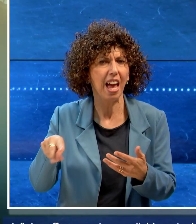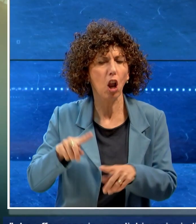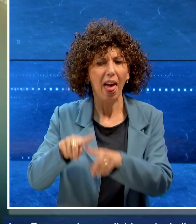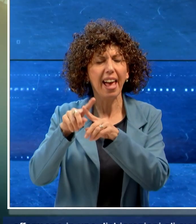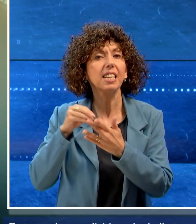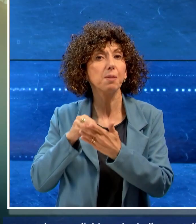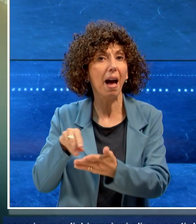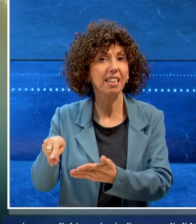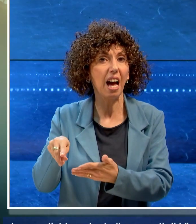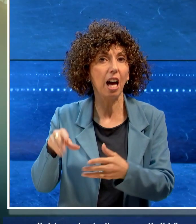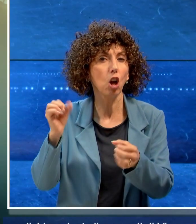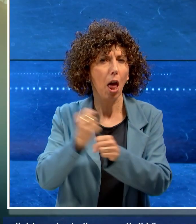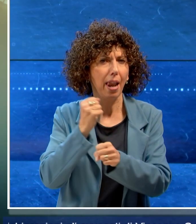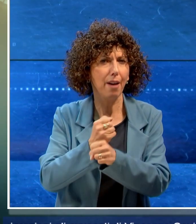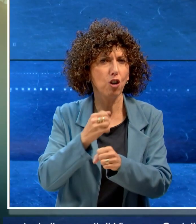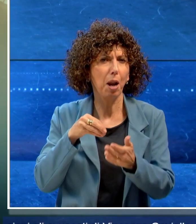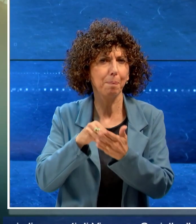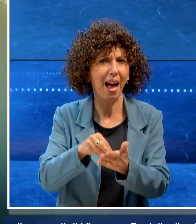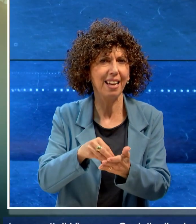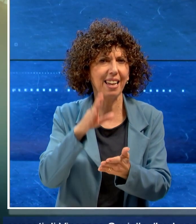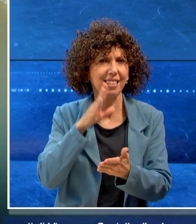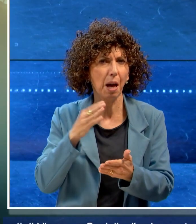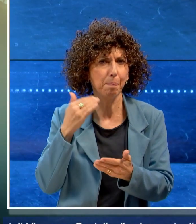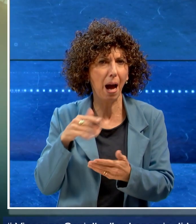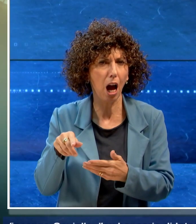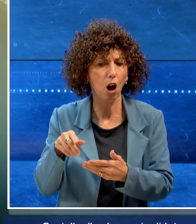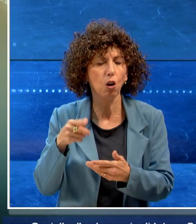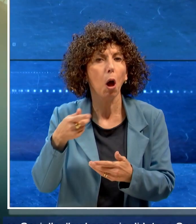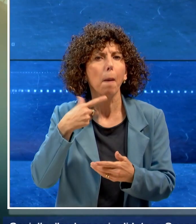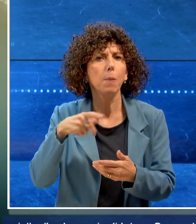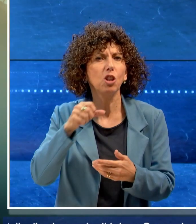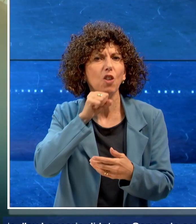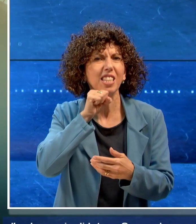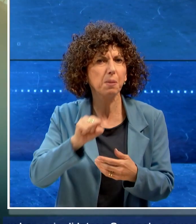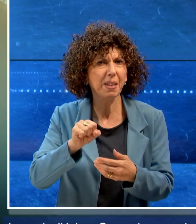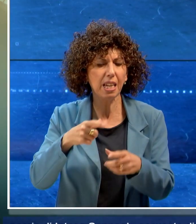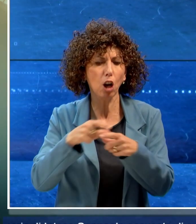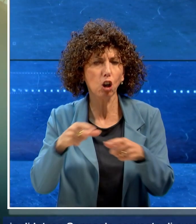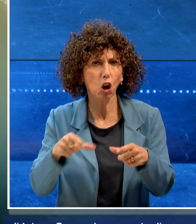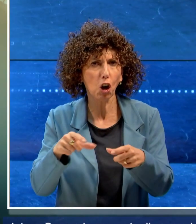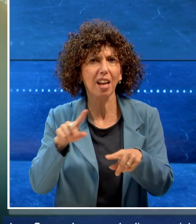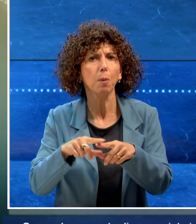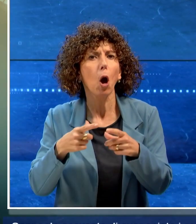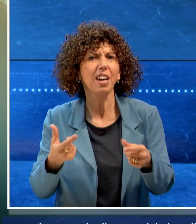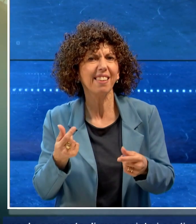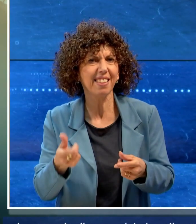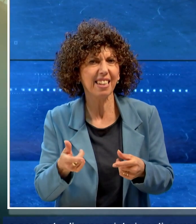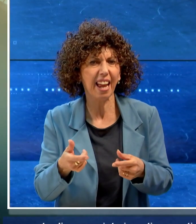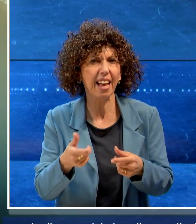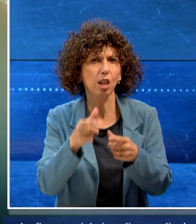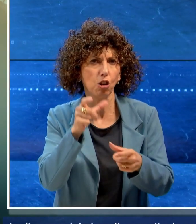'ex bancario di Intesa San Paolo, accusato di aver spiato i conti correnti e le carte di credito di migliaia di